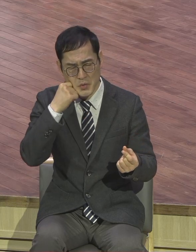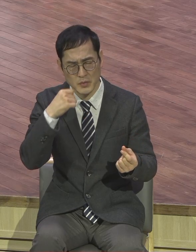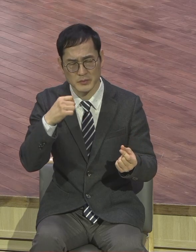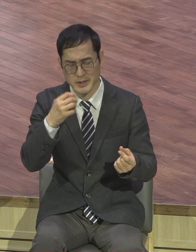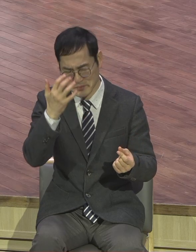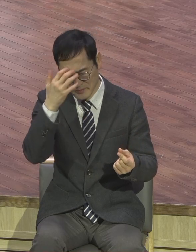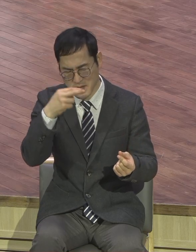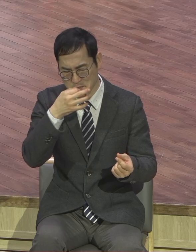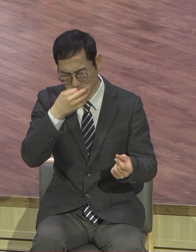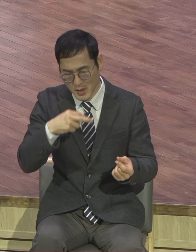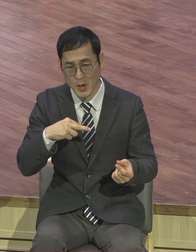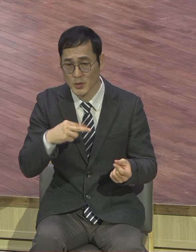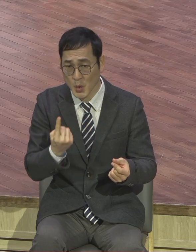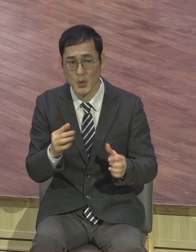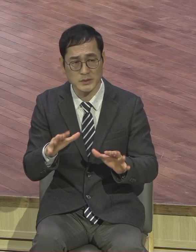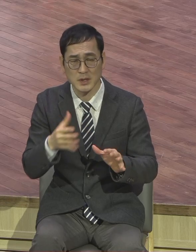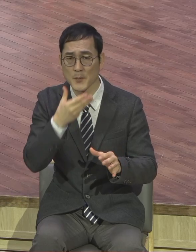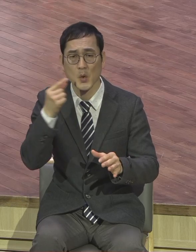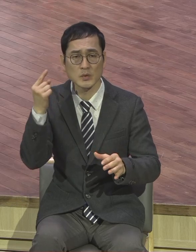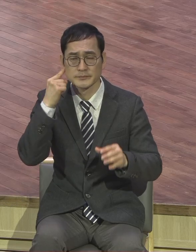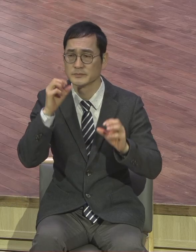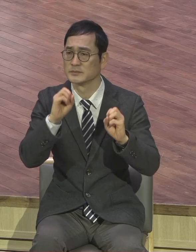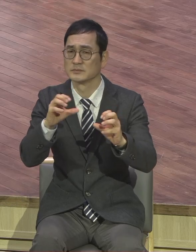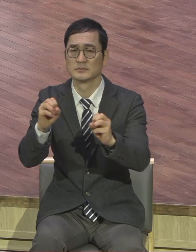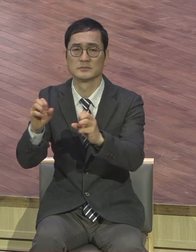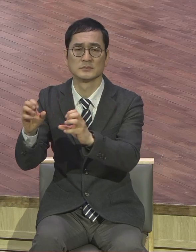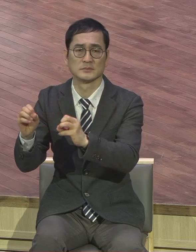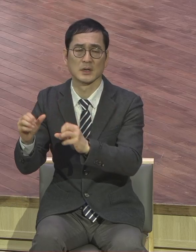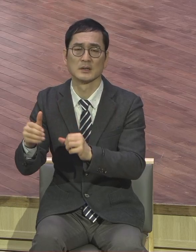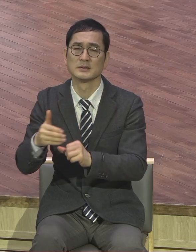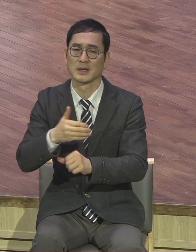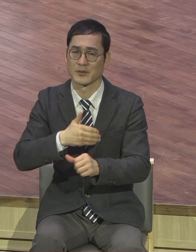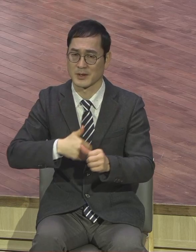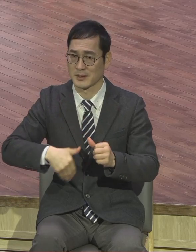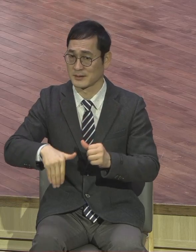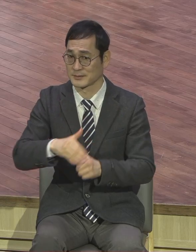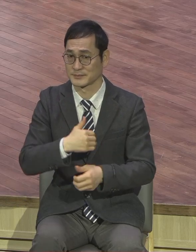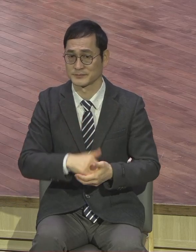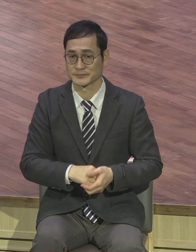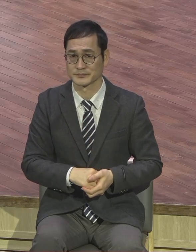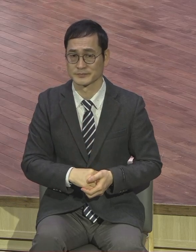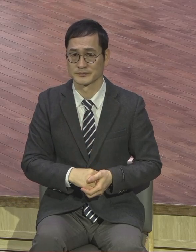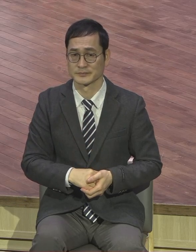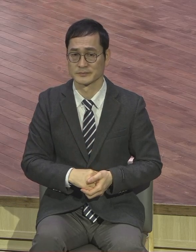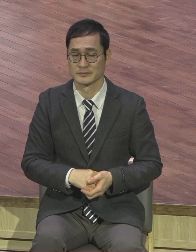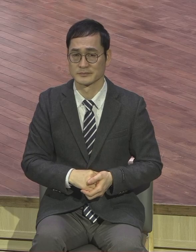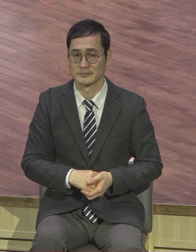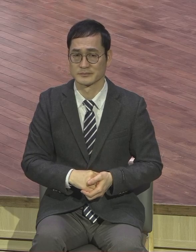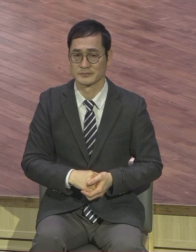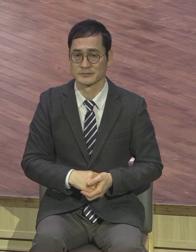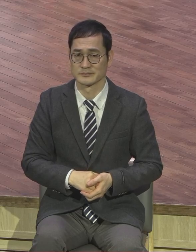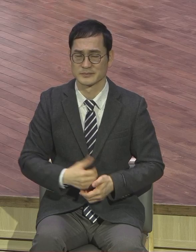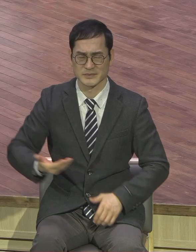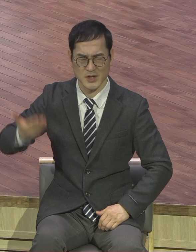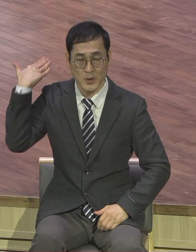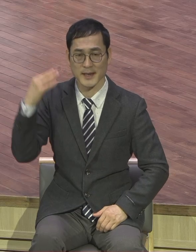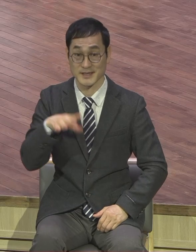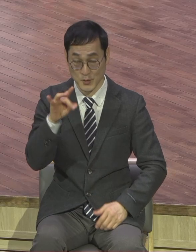여운교회 34년 전에 먹동에 저희 집에서 시작했습니다. 저희 집에서 집사람